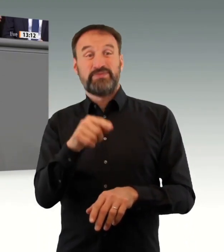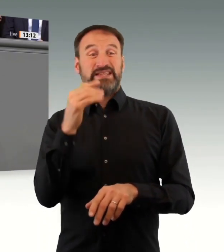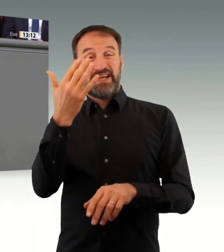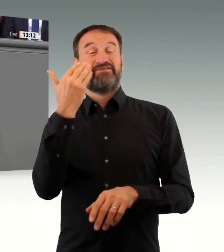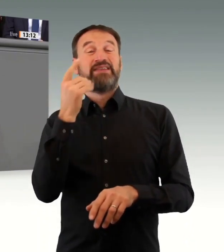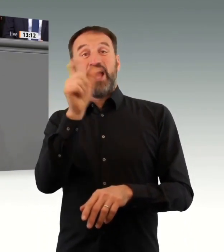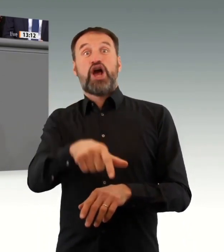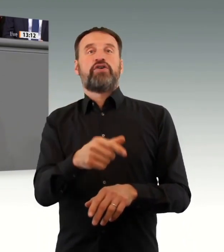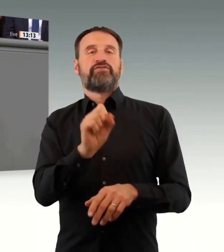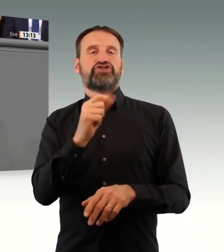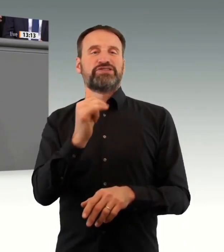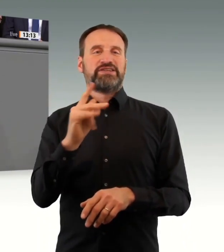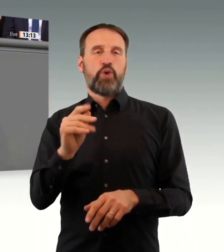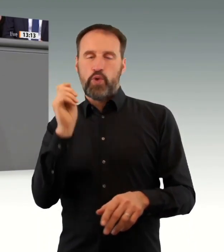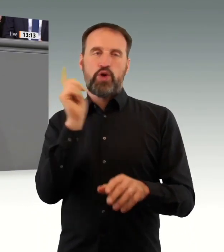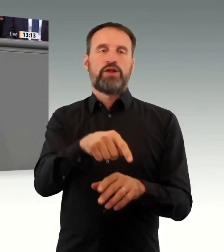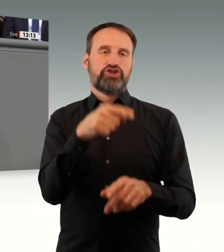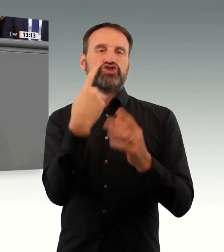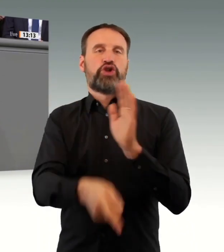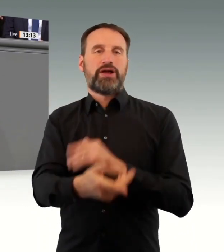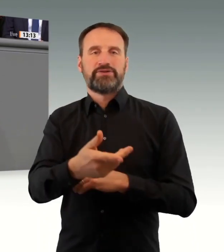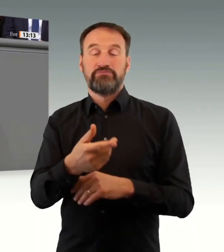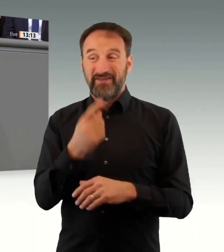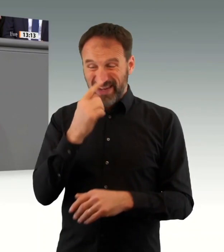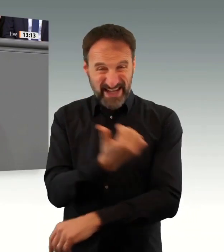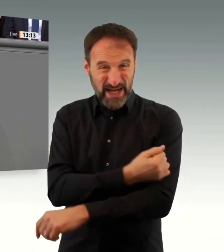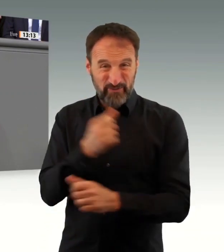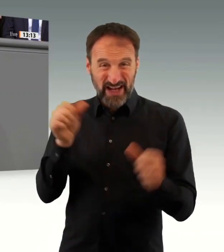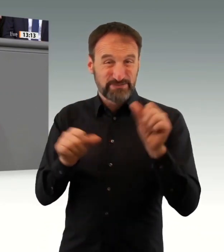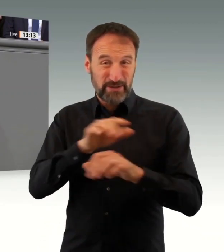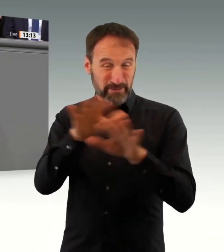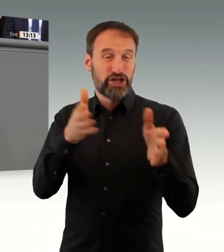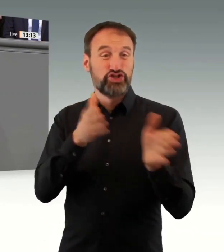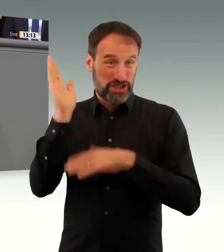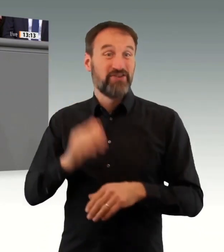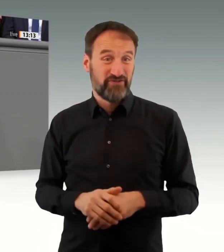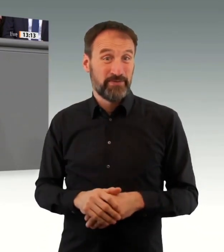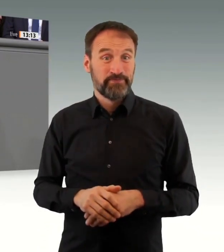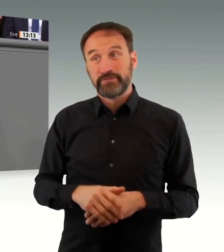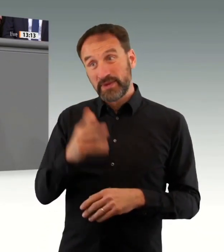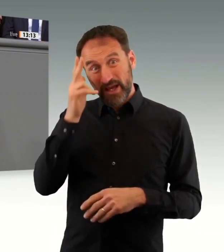dieses Coronaregimes möchte ich ein Zitat von Bertolt Brecht in Erinnerung rufen.